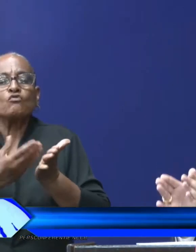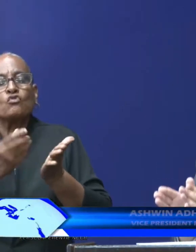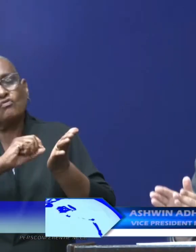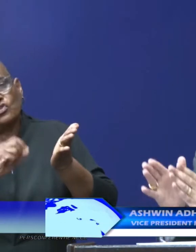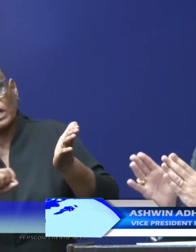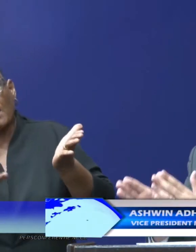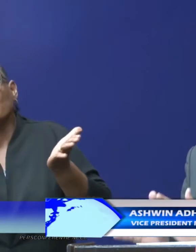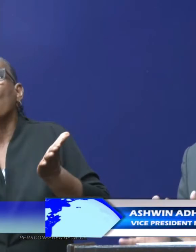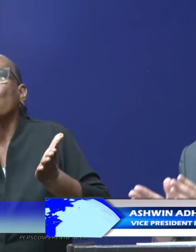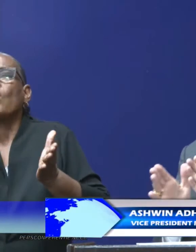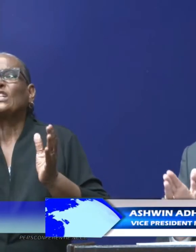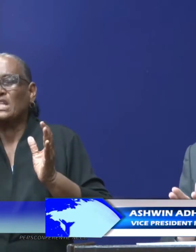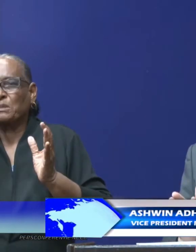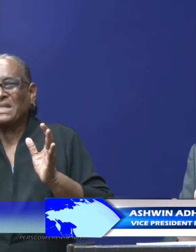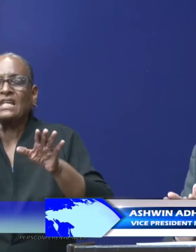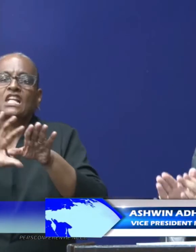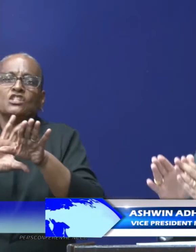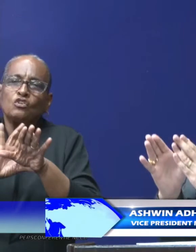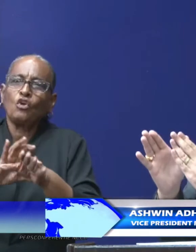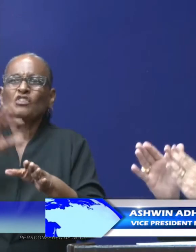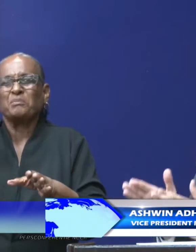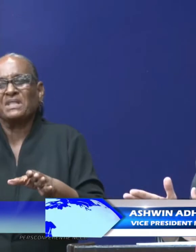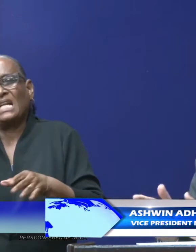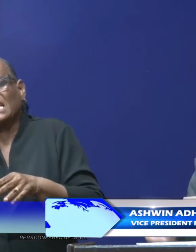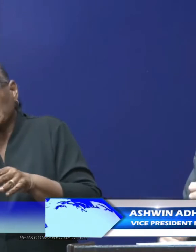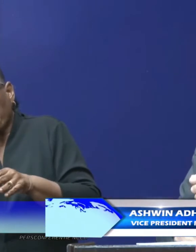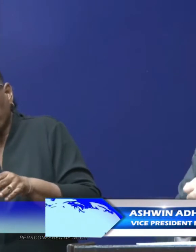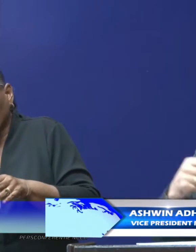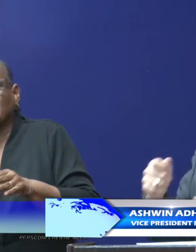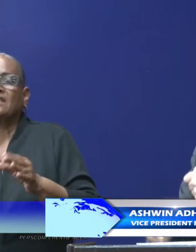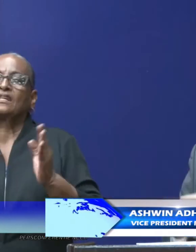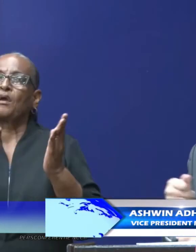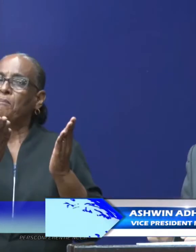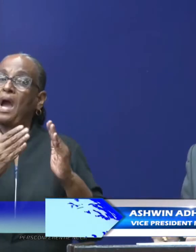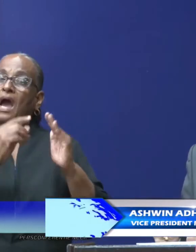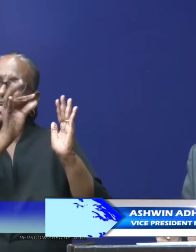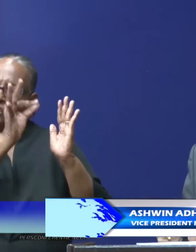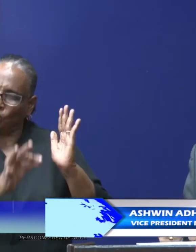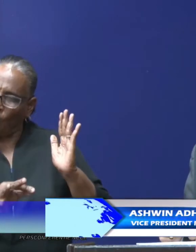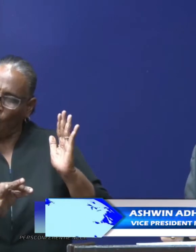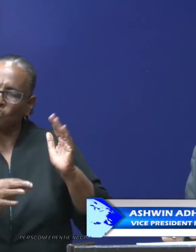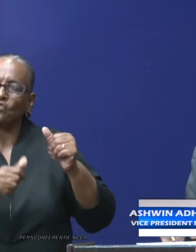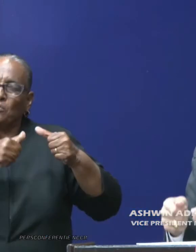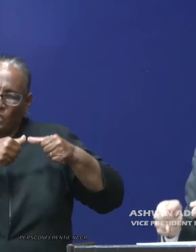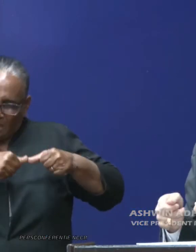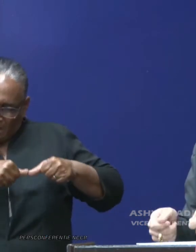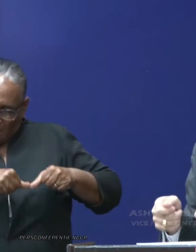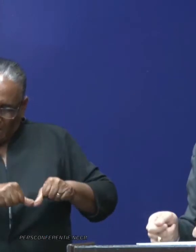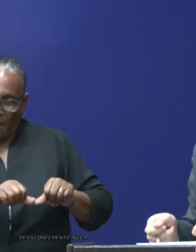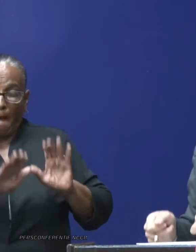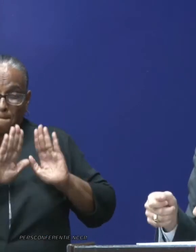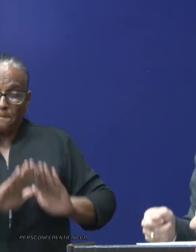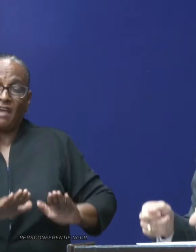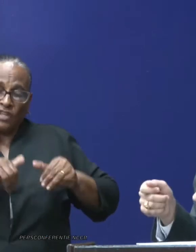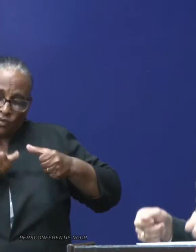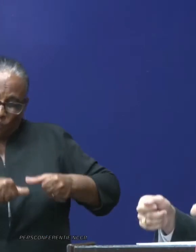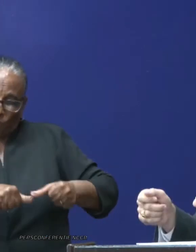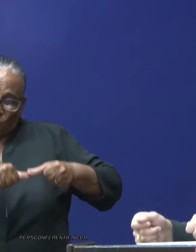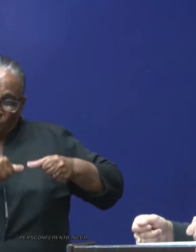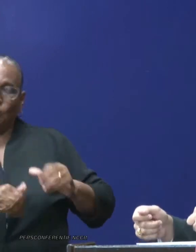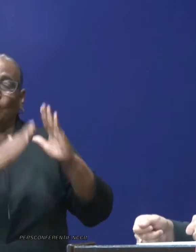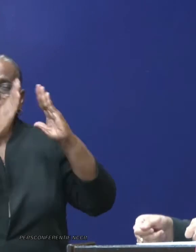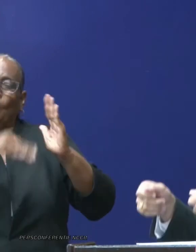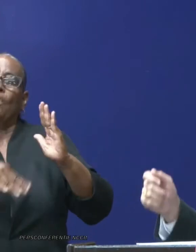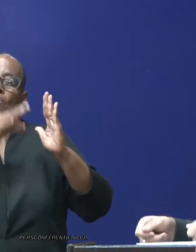quarantaine door de specialisten bekeken enzo. Ook voor thuis quarantaine hebben we nu aangescherpt. We blijven aanscherpen totdat we